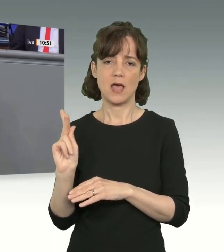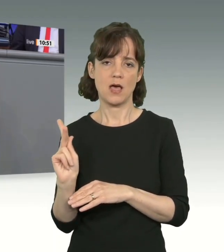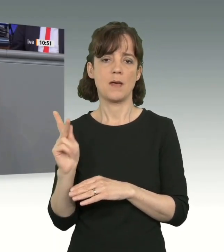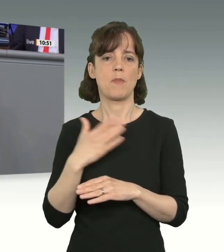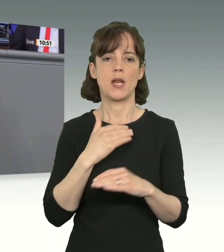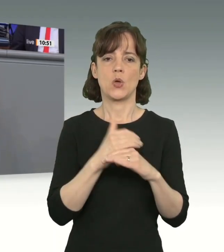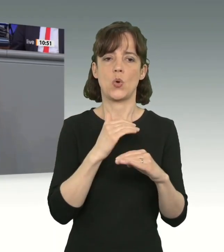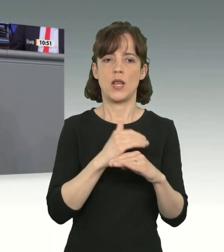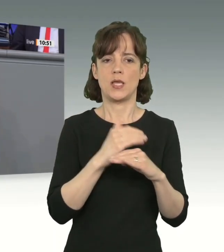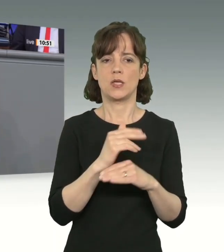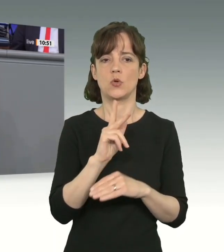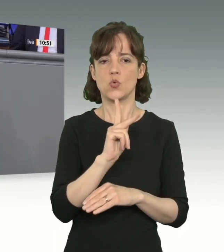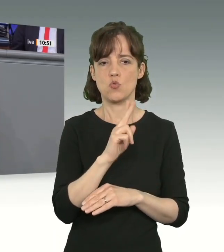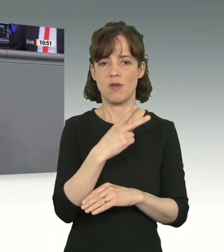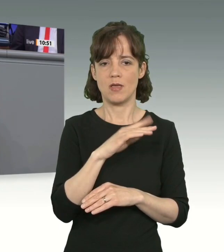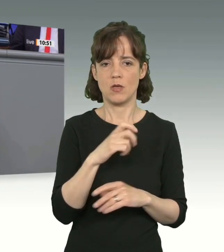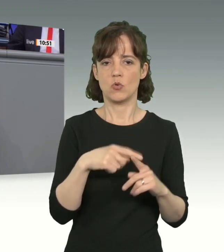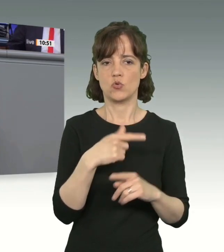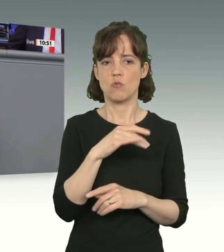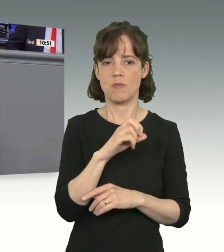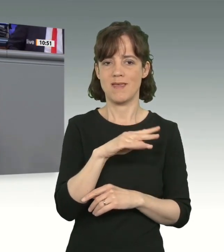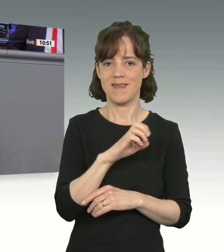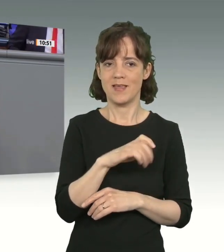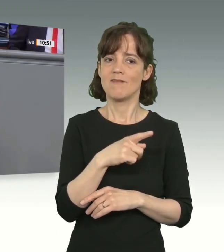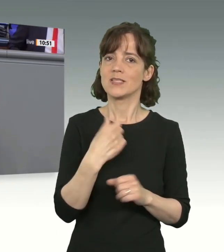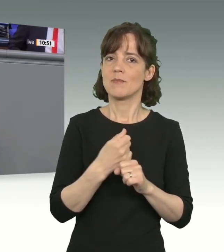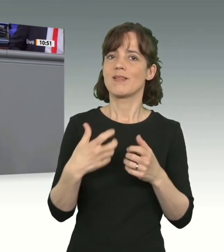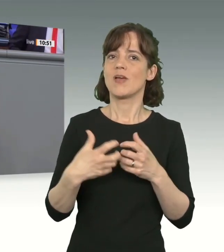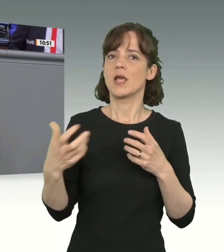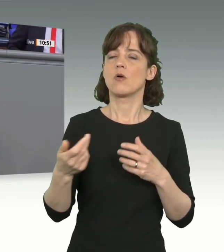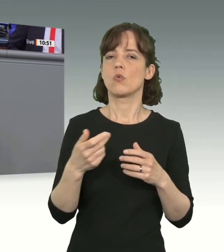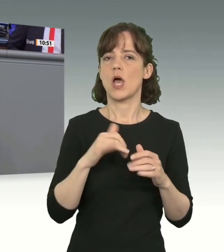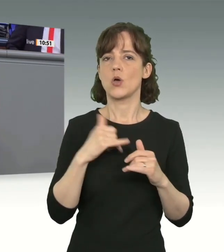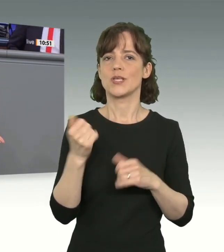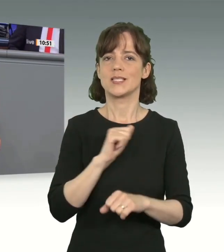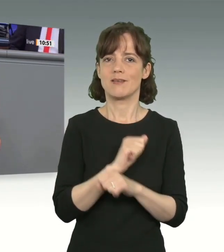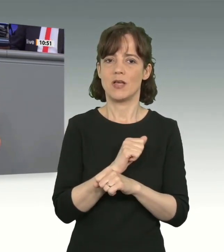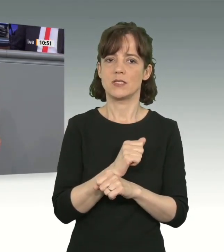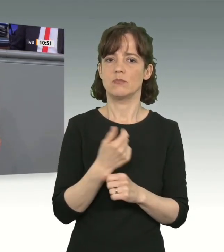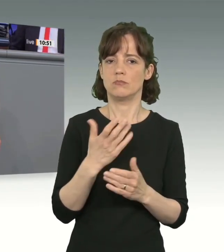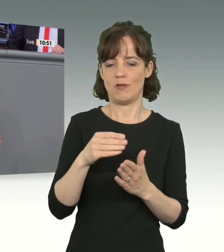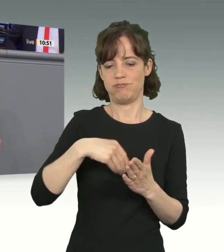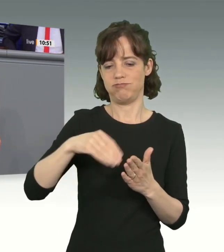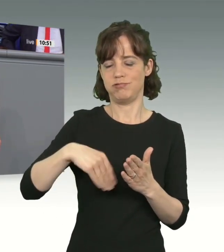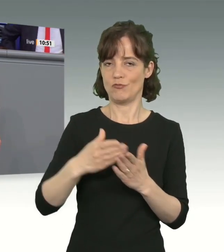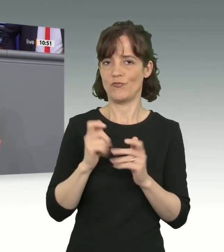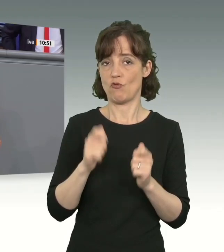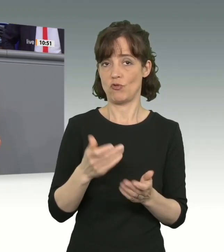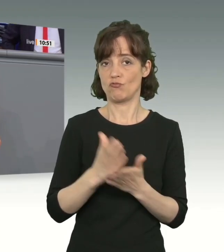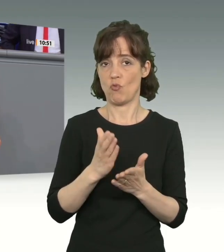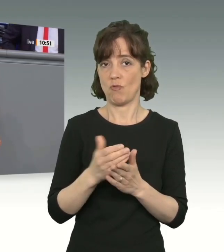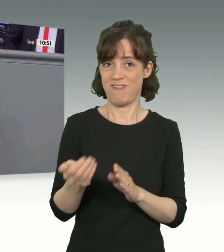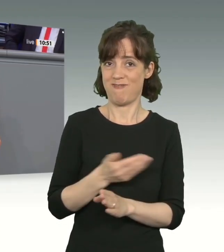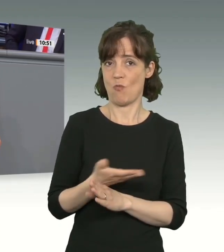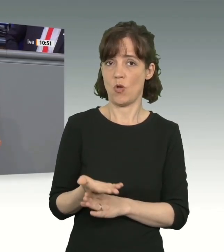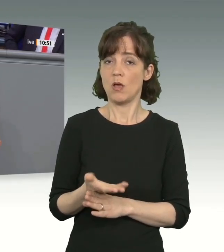die Verlängerung des Ausreisegewahrsams und vieles andere in einem Papier zur Migrationspolitik vorgeschlagen. Ja, die Verlängerung